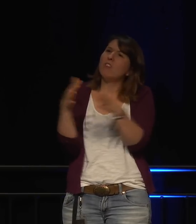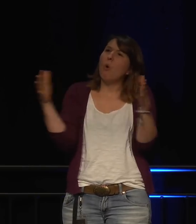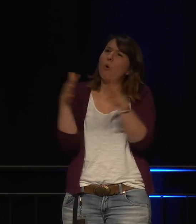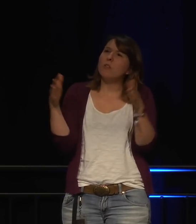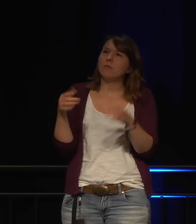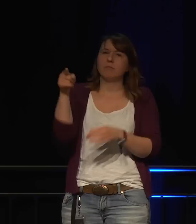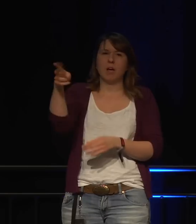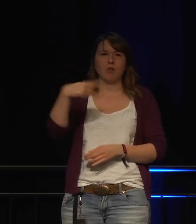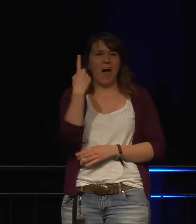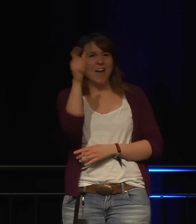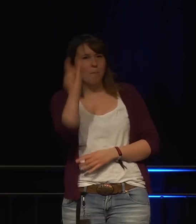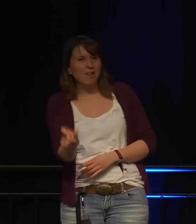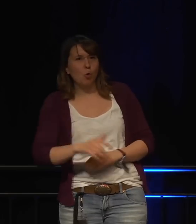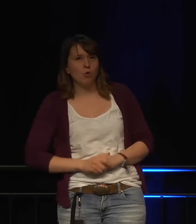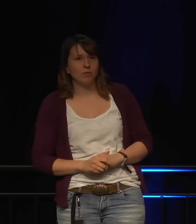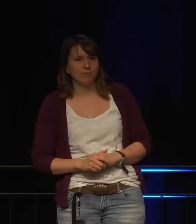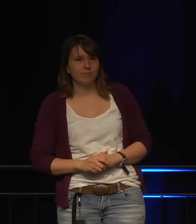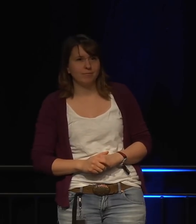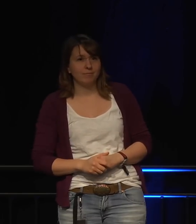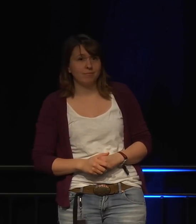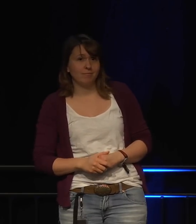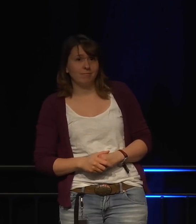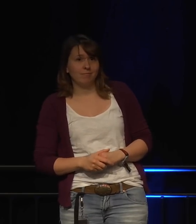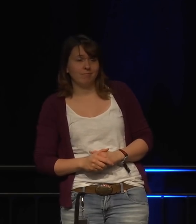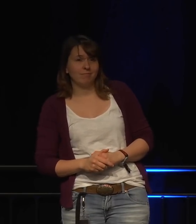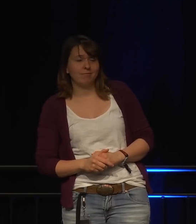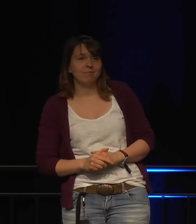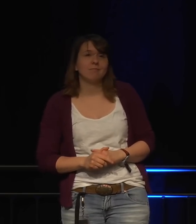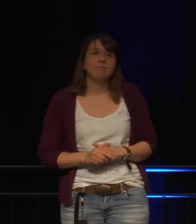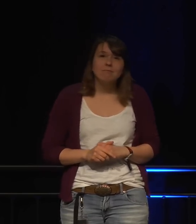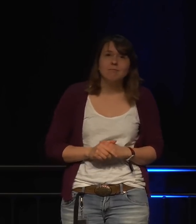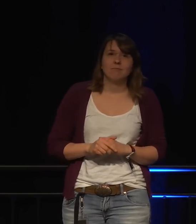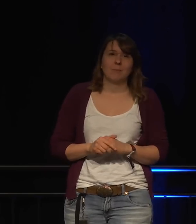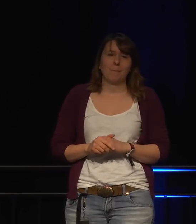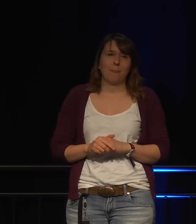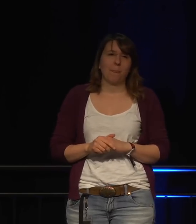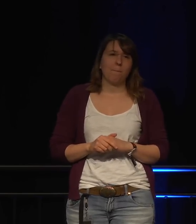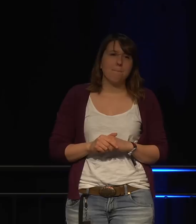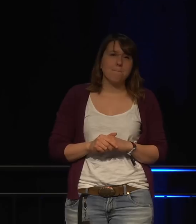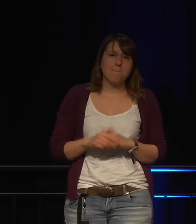-Abteilung ist. Und eine Person, sagten sie.